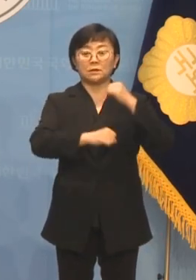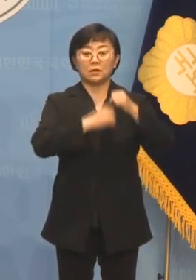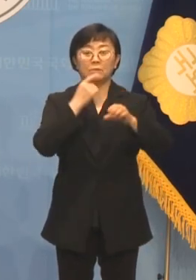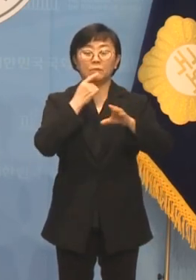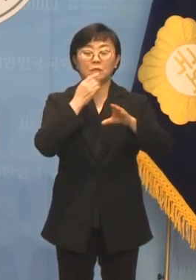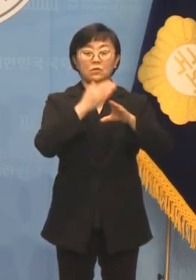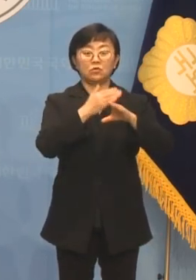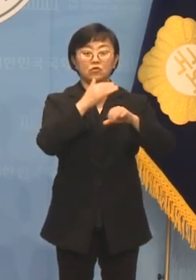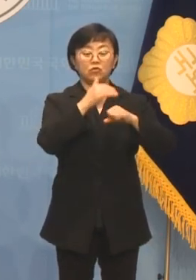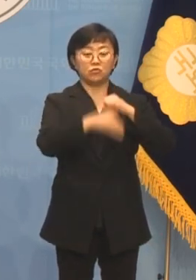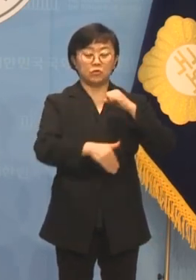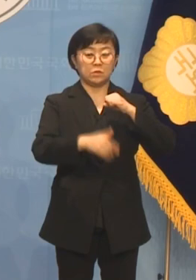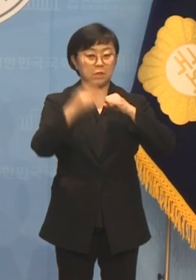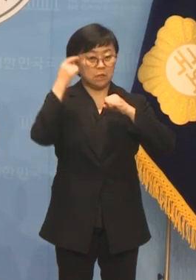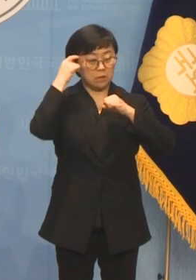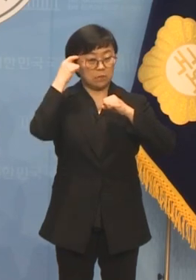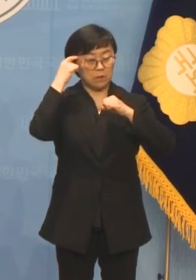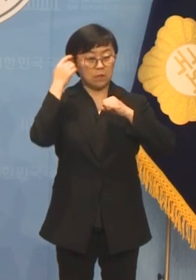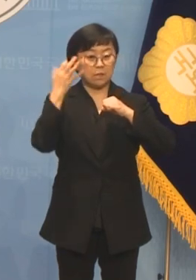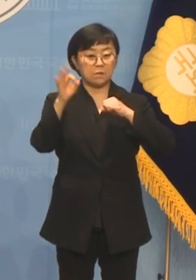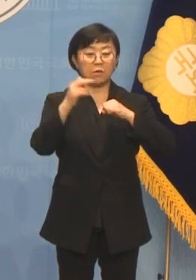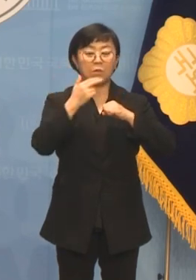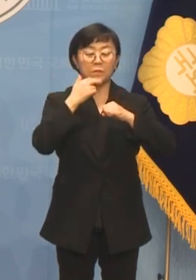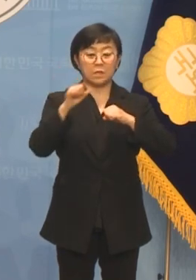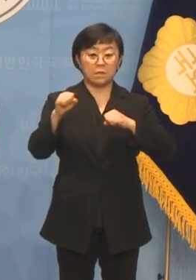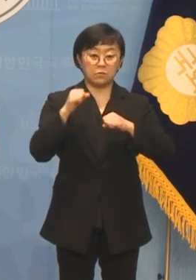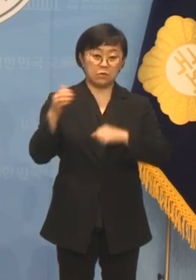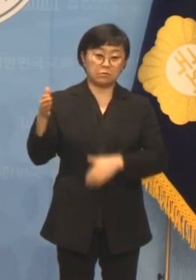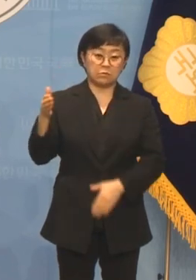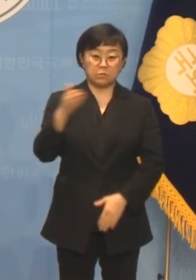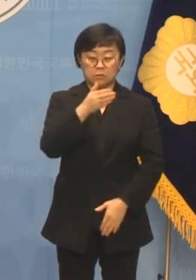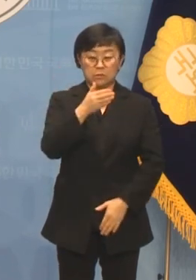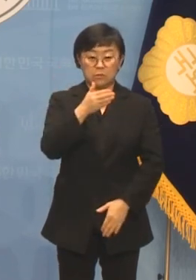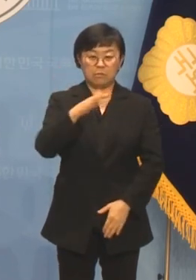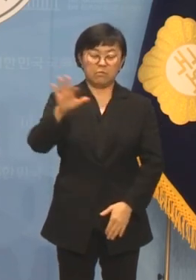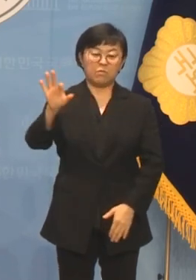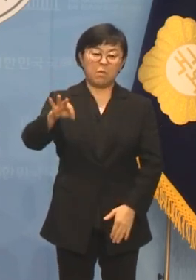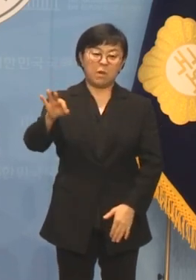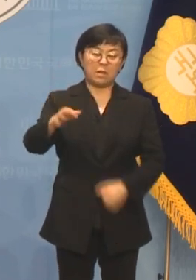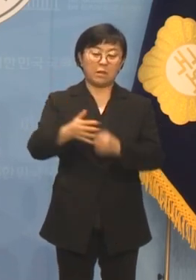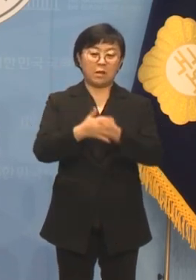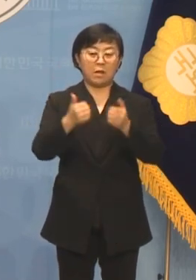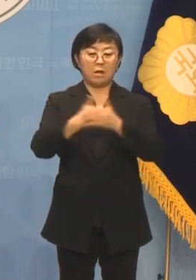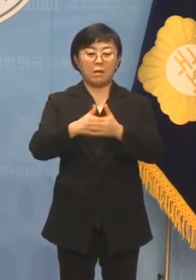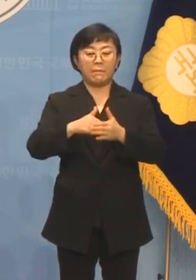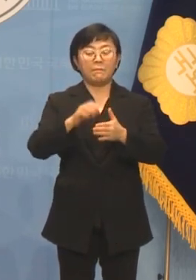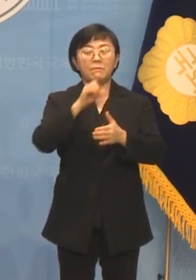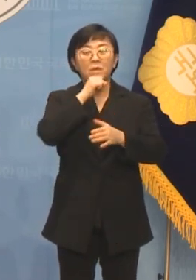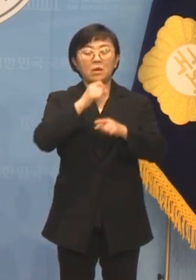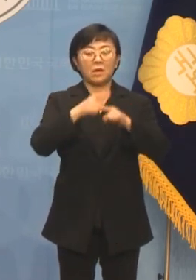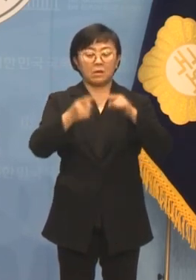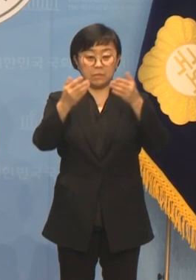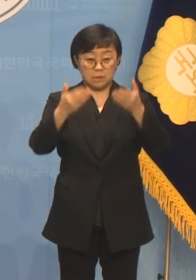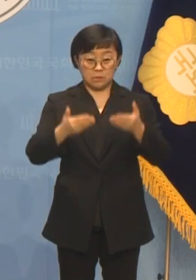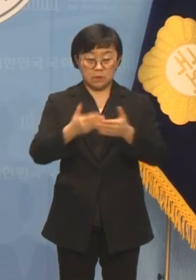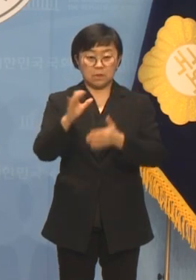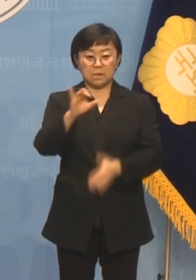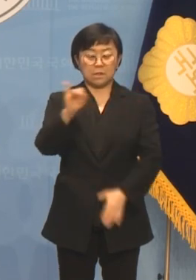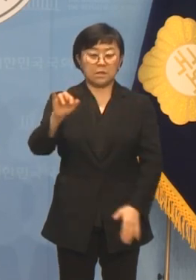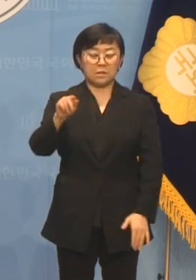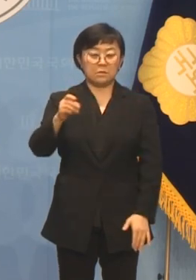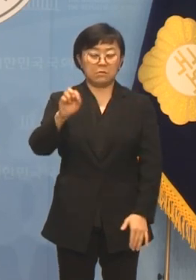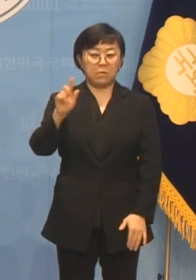민주주의 이념을 부정하는 세력으로부터 표마되어 저평가된 이승만